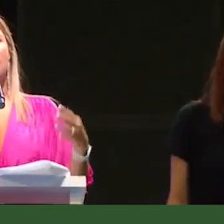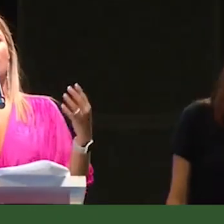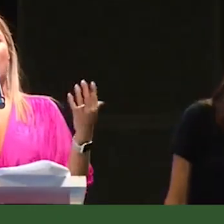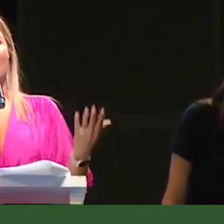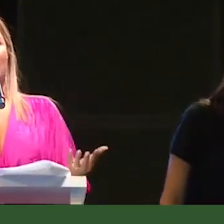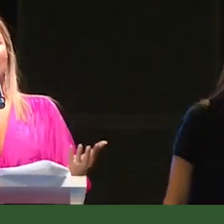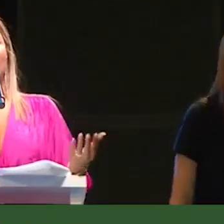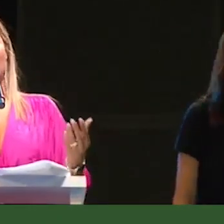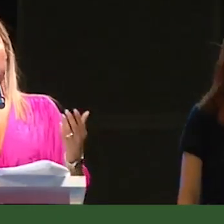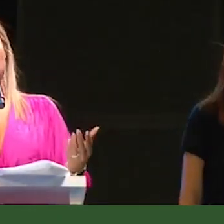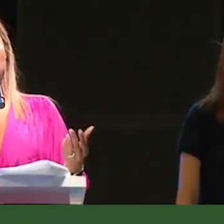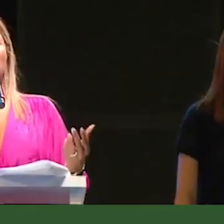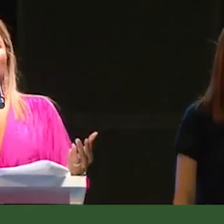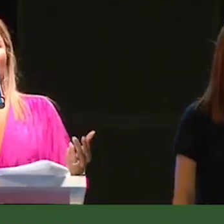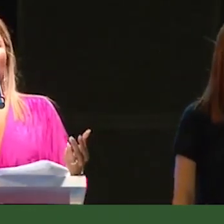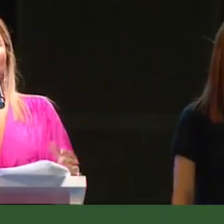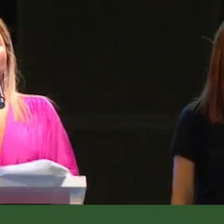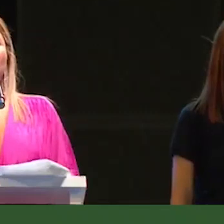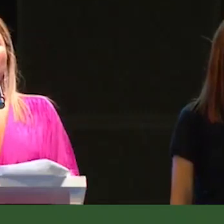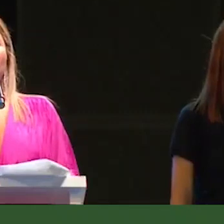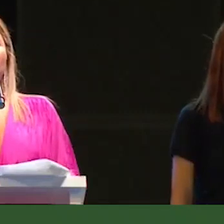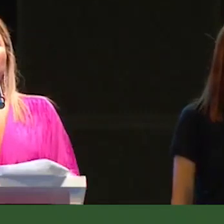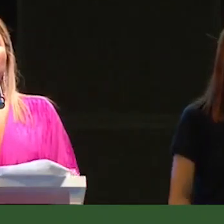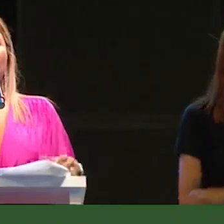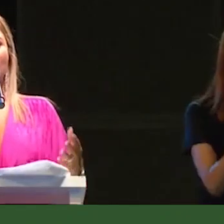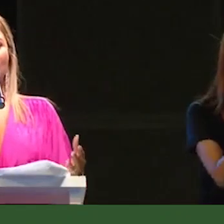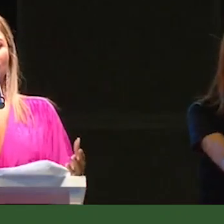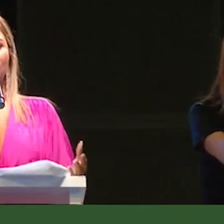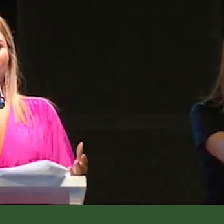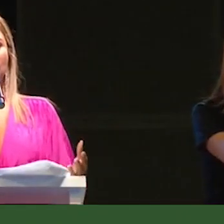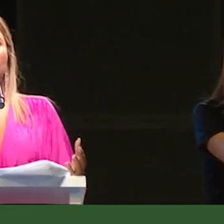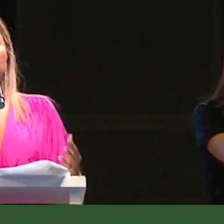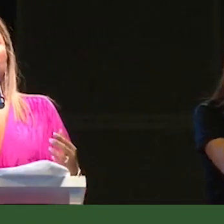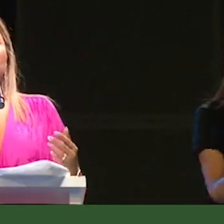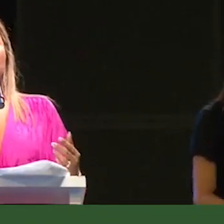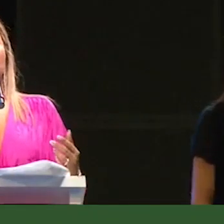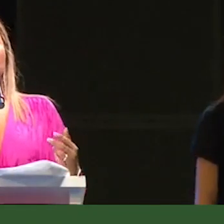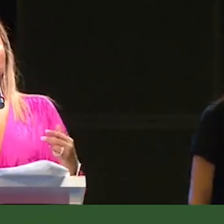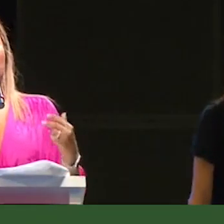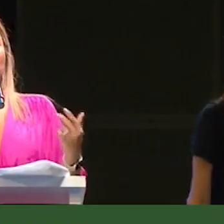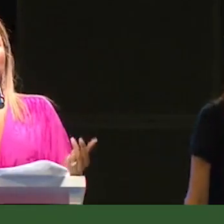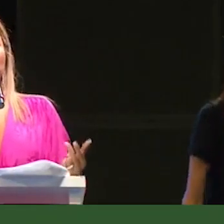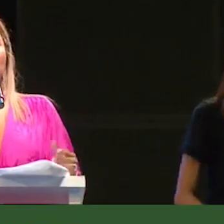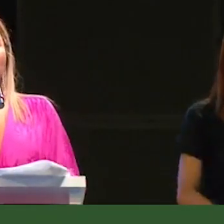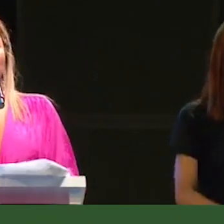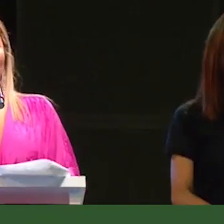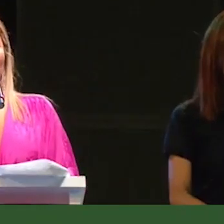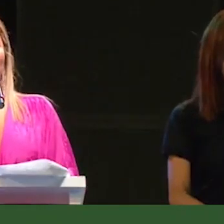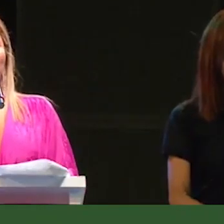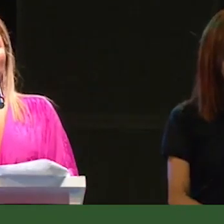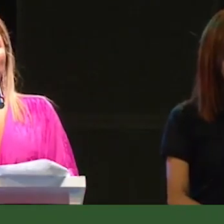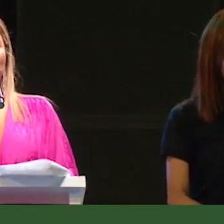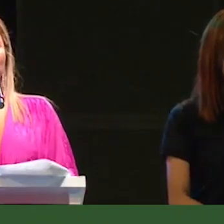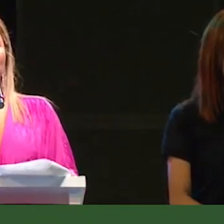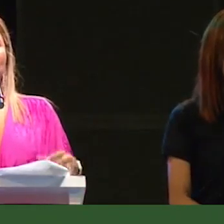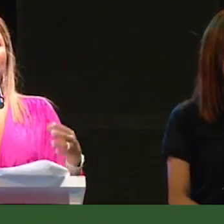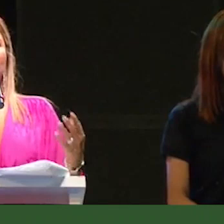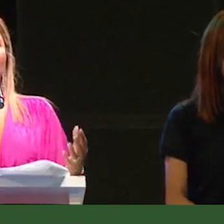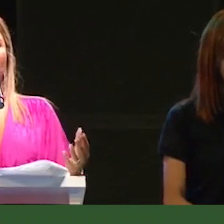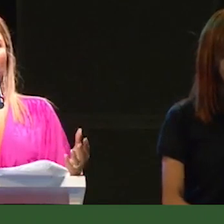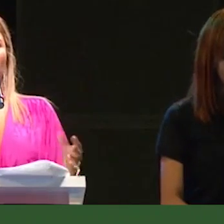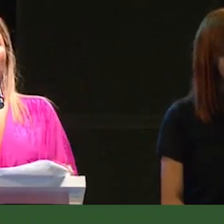y ojalá esto nos sirva porque sabemos que Calarca tiene fuentes híricas muy importantes